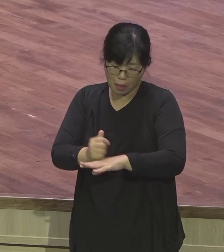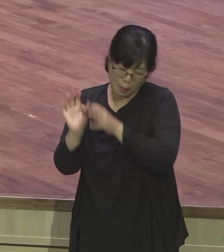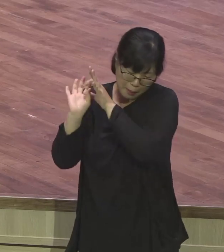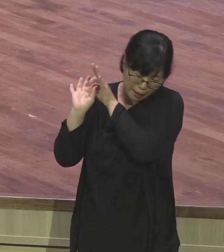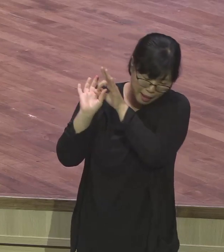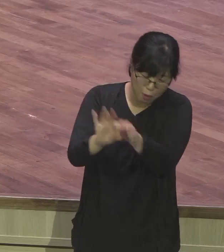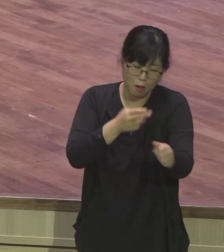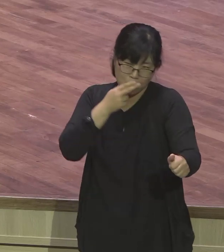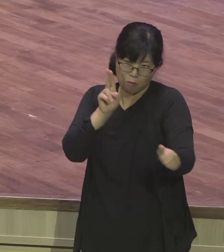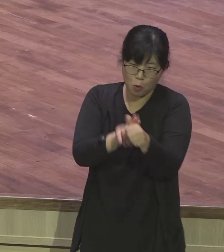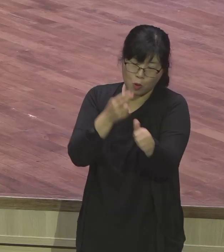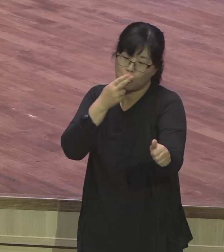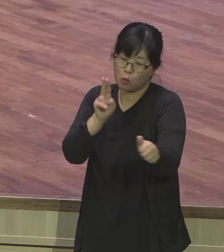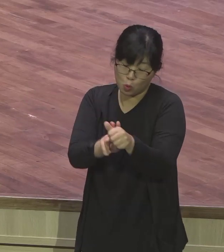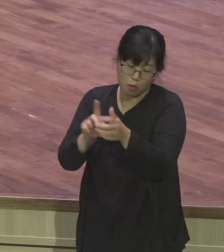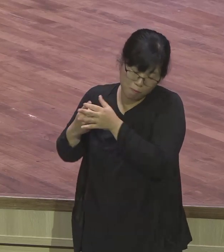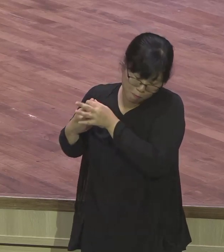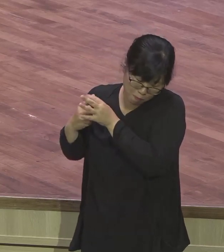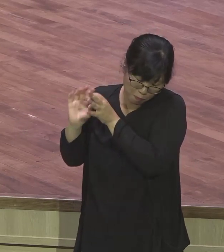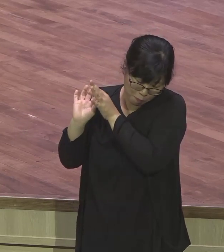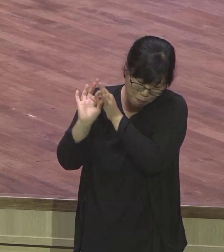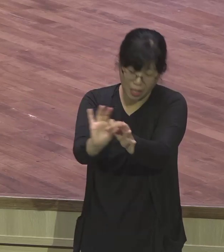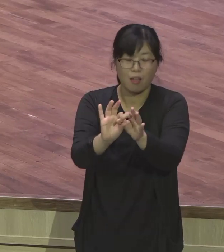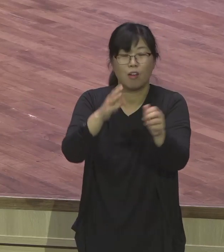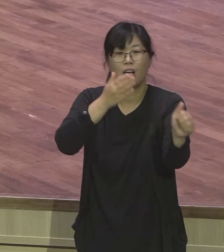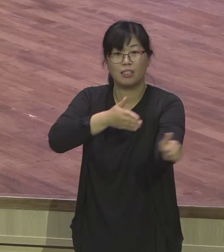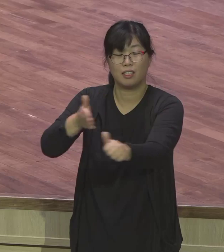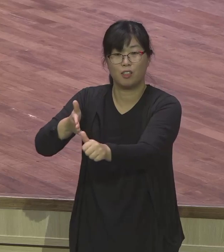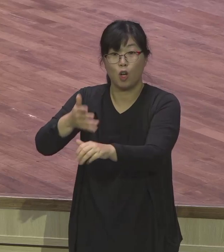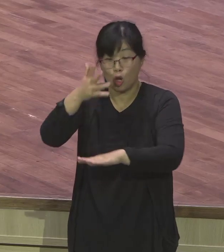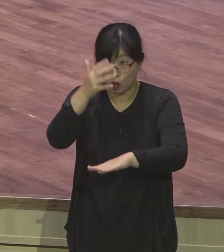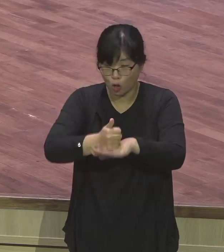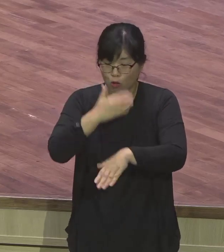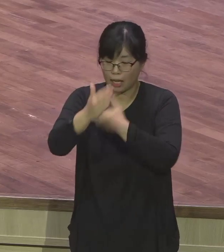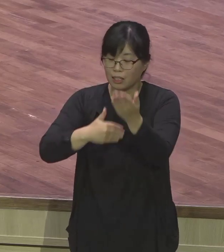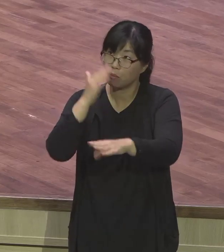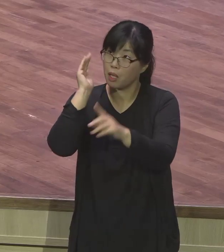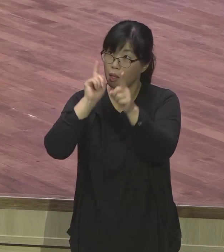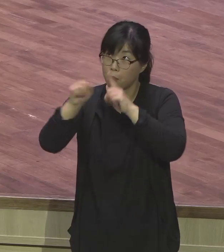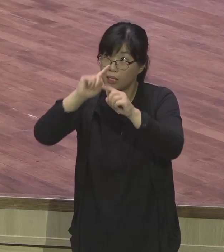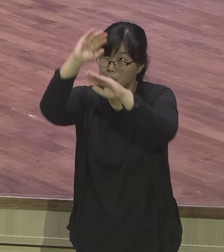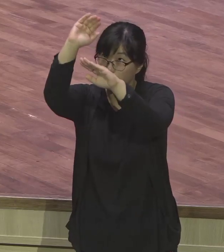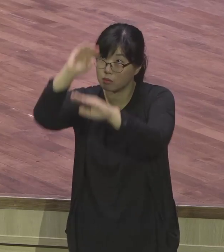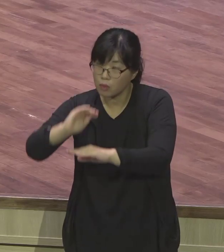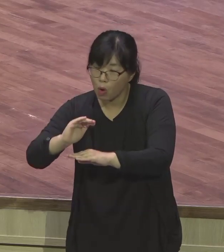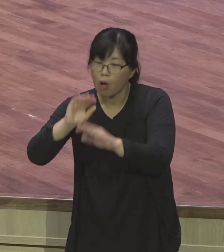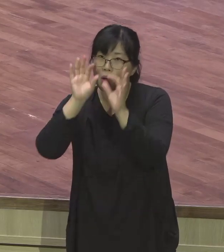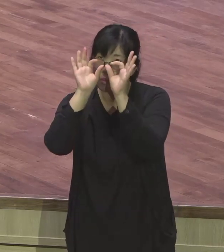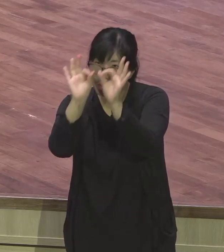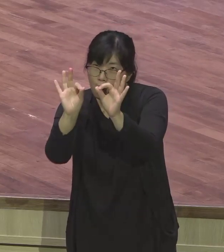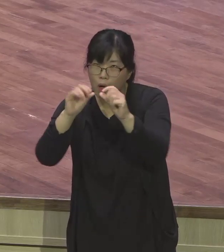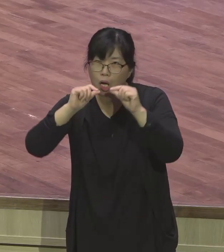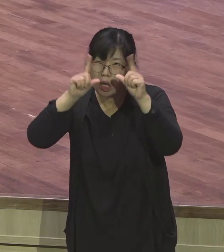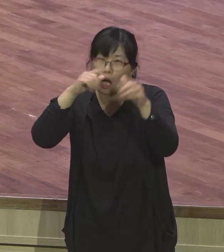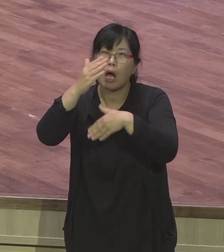초점을 맞추시길 바라고 강단 말씀을 통해서 참으로 하나님의 음성을 듣는 기쁨을 처음 하시기 바랍니다